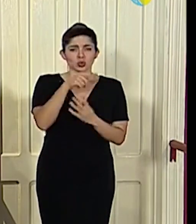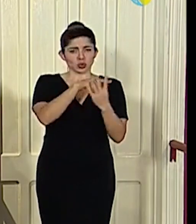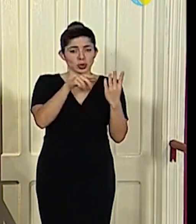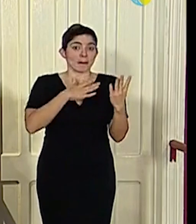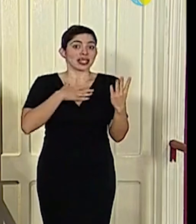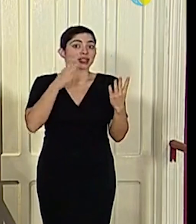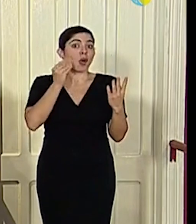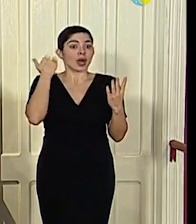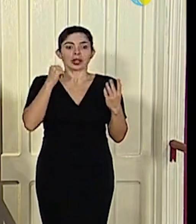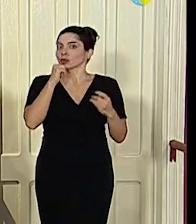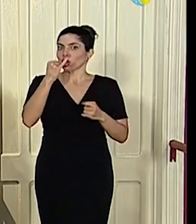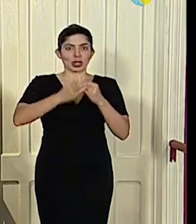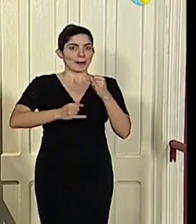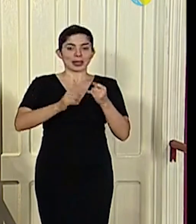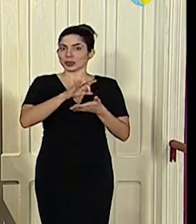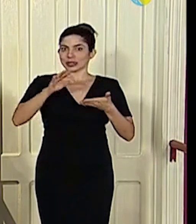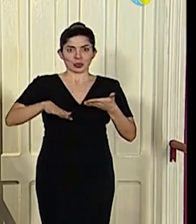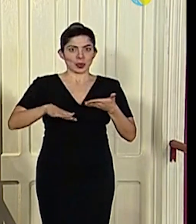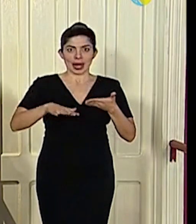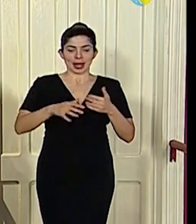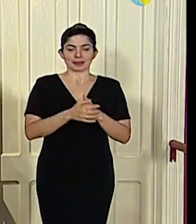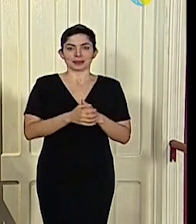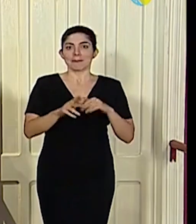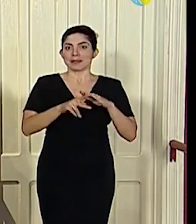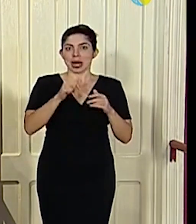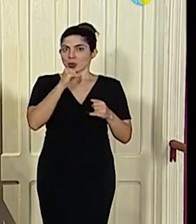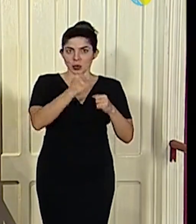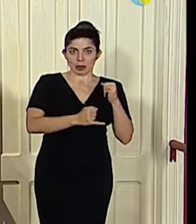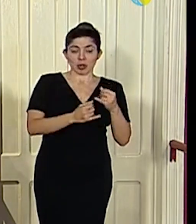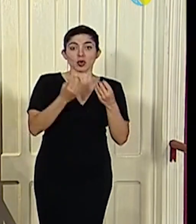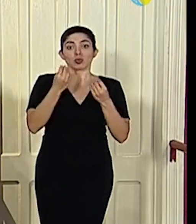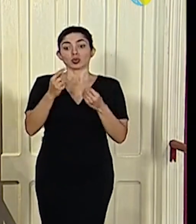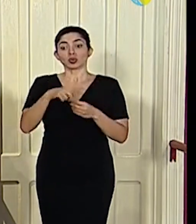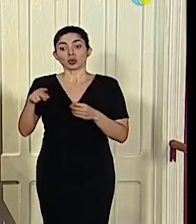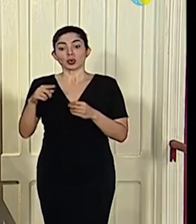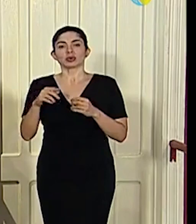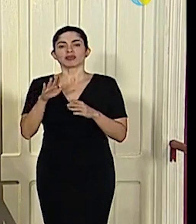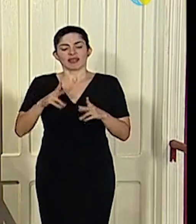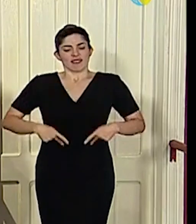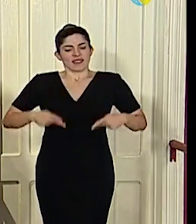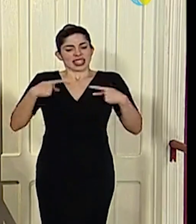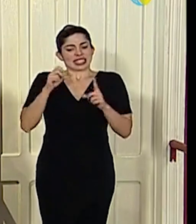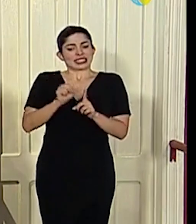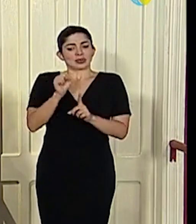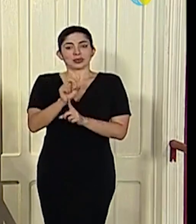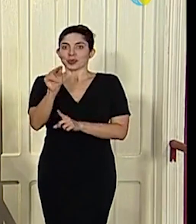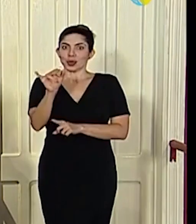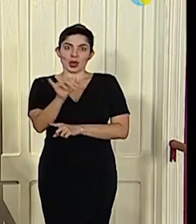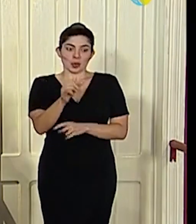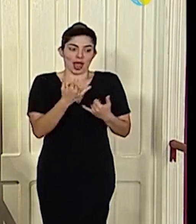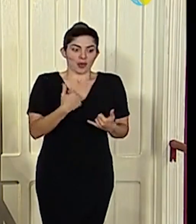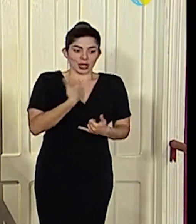como los míos, no terminaron la escuela primaria. Y muchas y muchos de ellos vivieron bajo condiciones que no son las que nosotros hoy